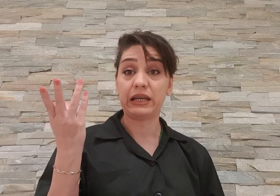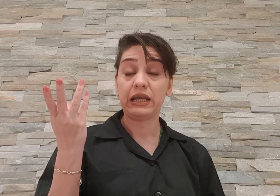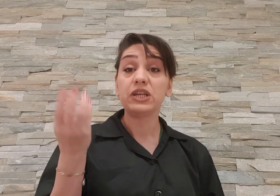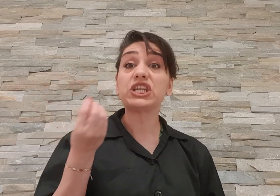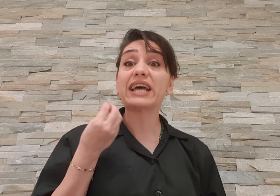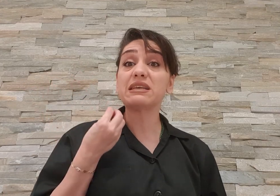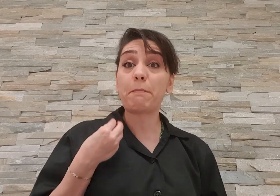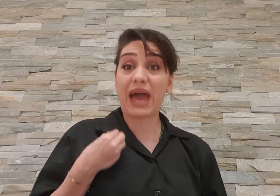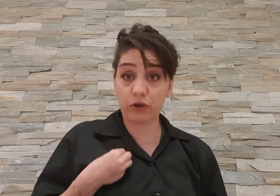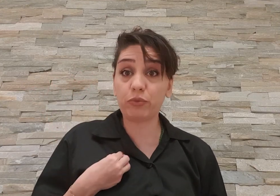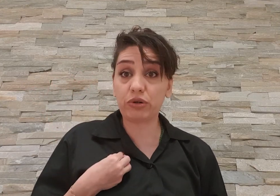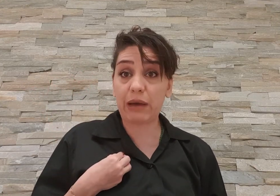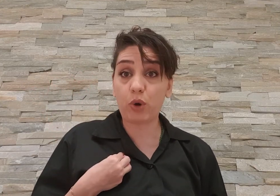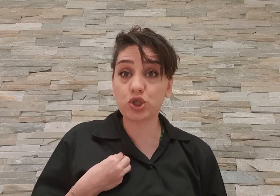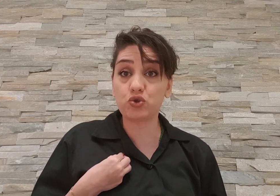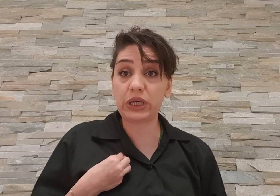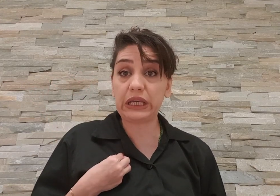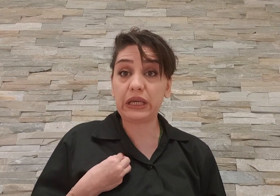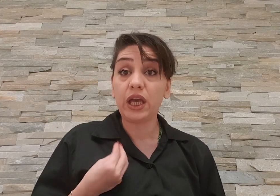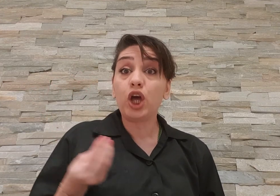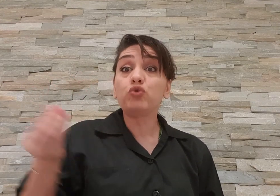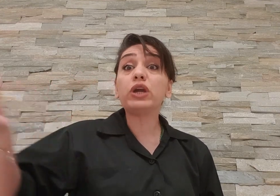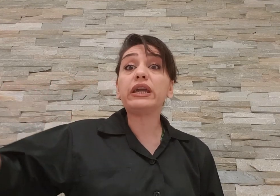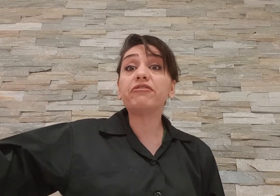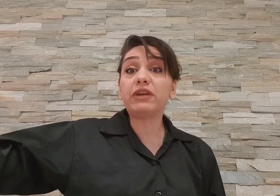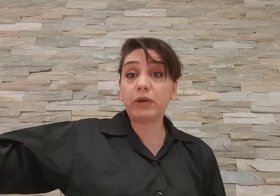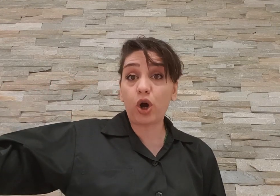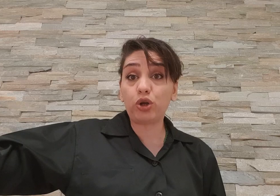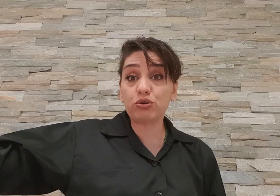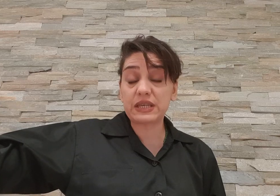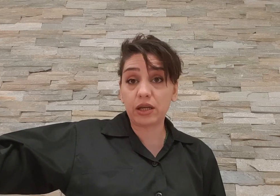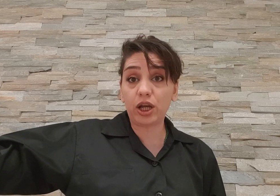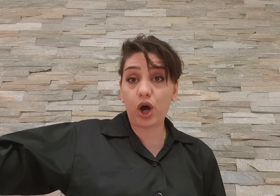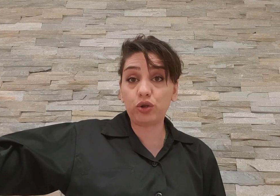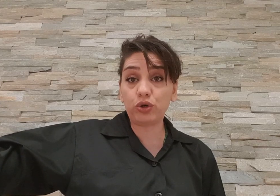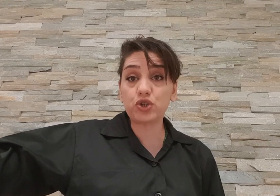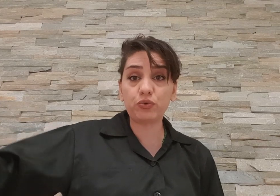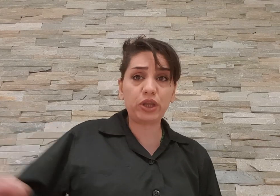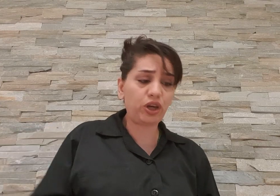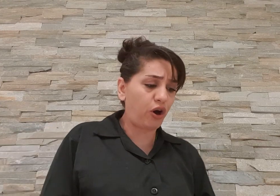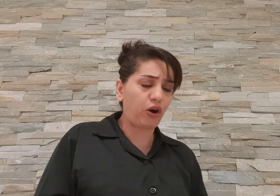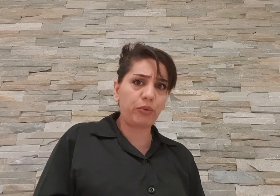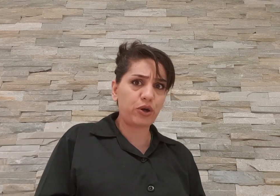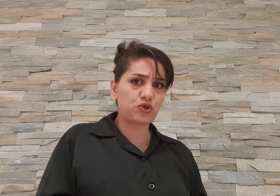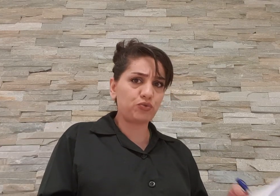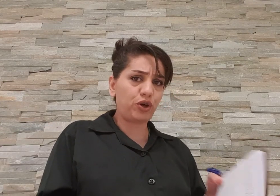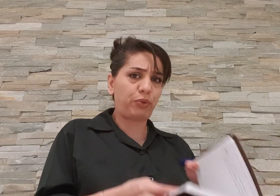شخص منو که بردم بازجوی توی این فیلم گاندو سریال گاندو نشون میده که آقای بازجو میاد